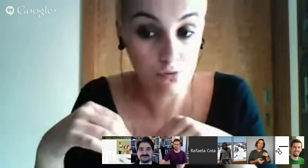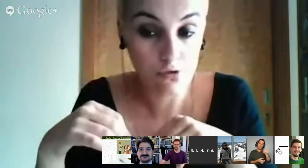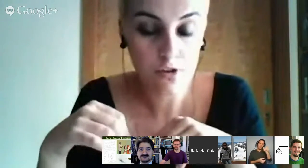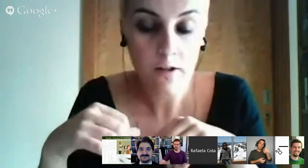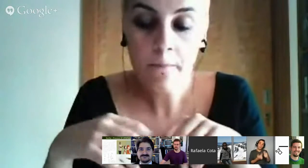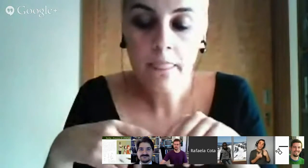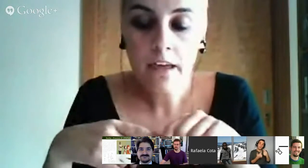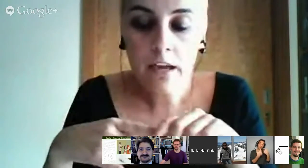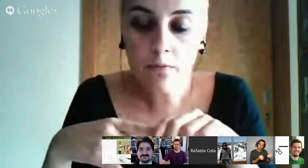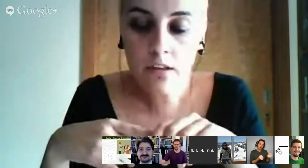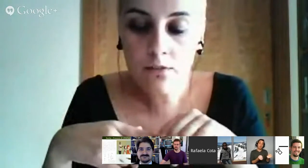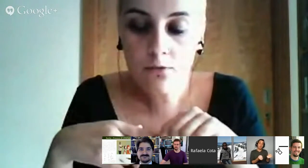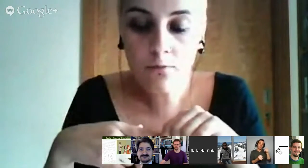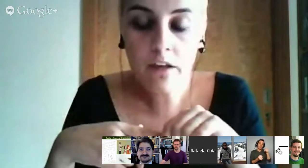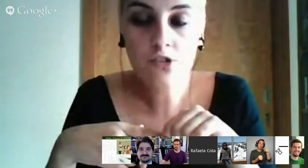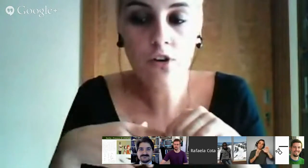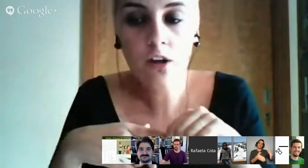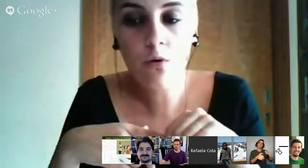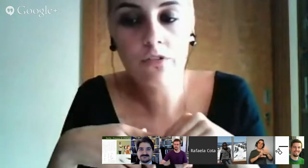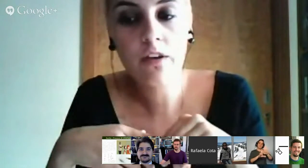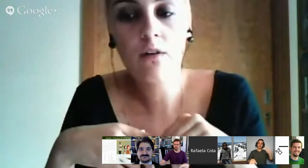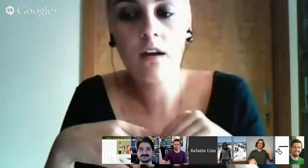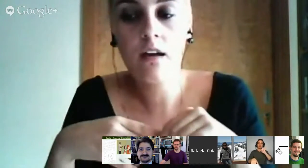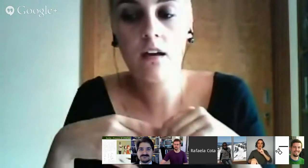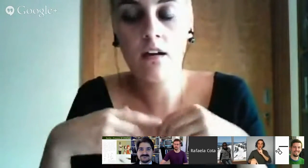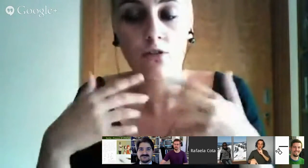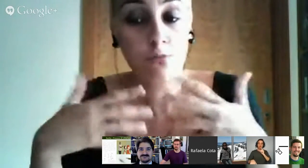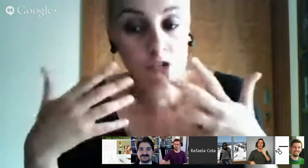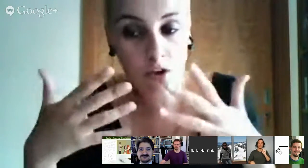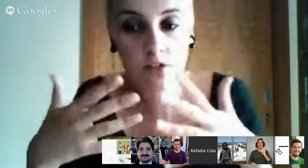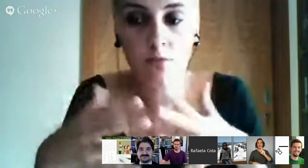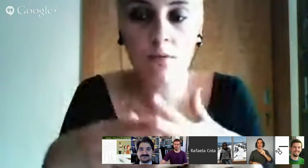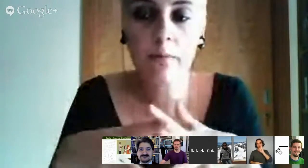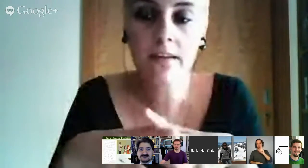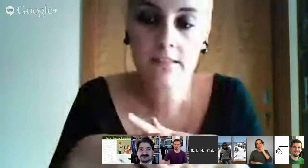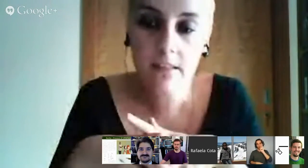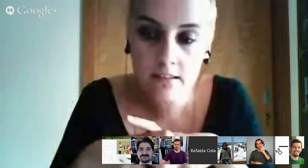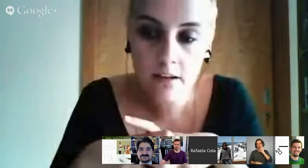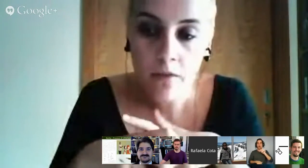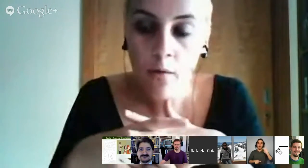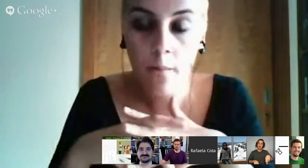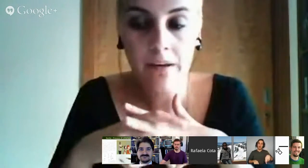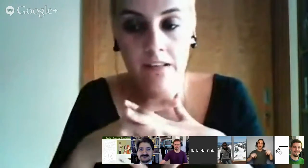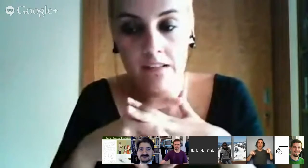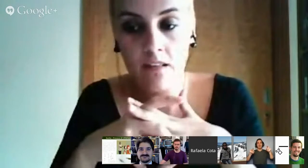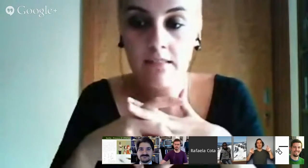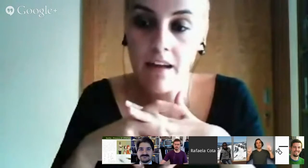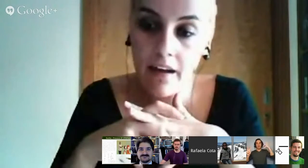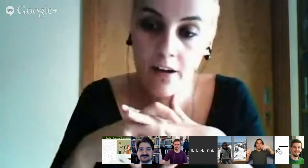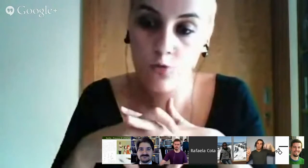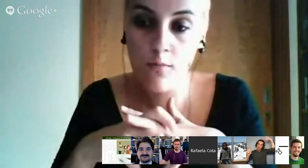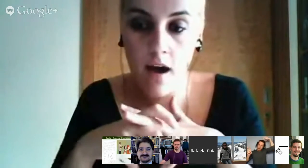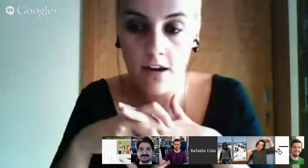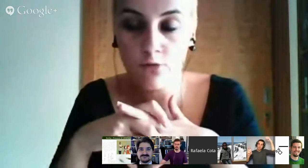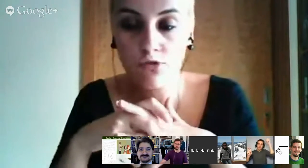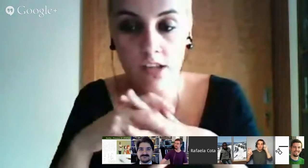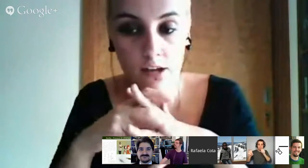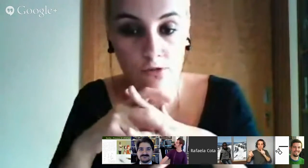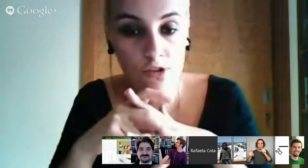estudos. E, portanto, a história conta, conta uma história sobre uma princesa, princesa da terra, do mar e dos céus,